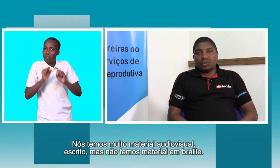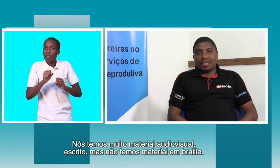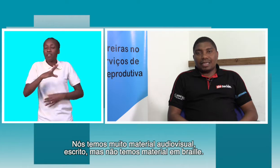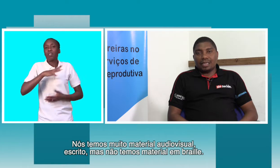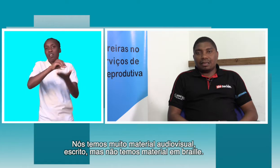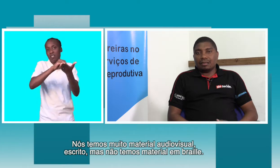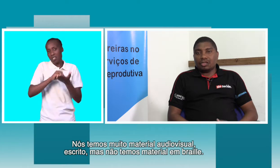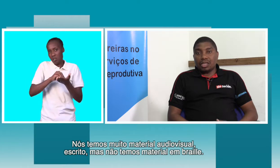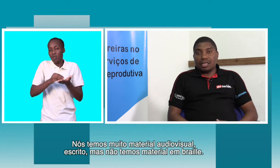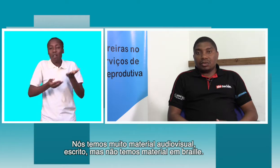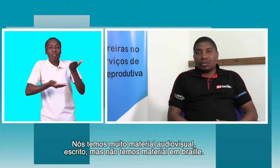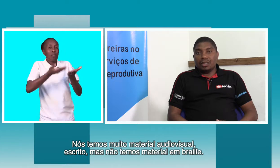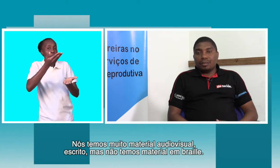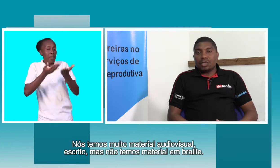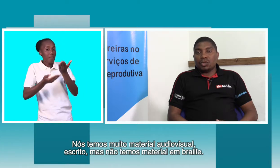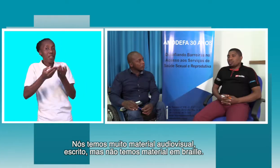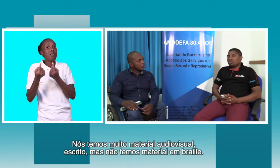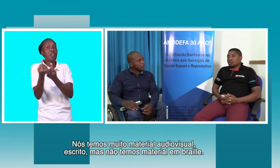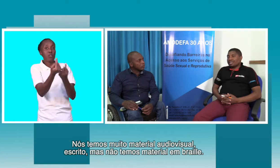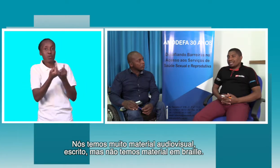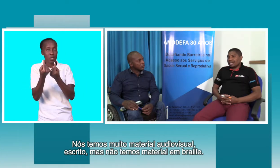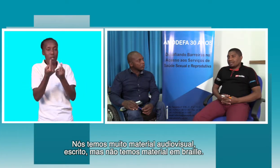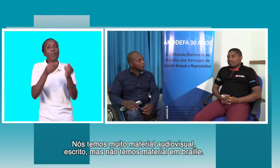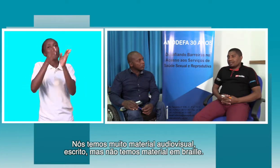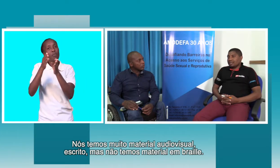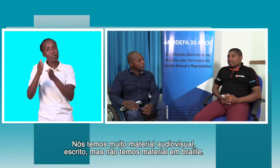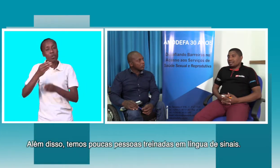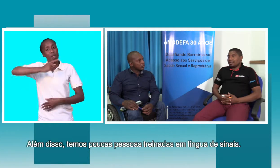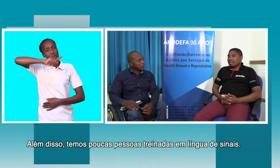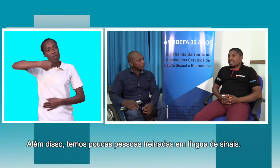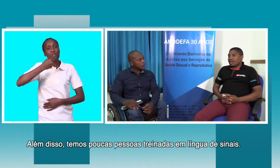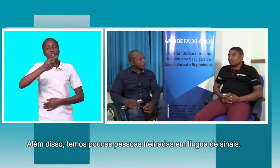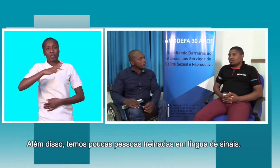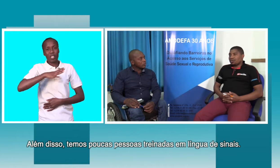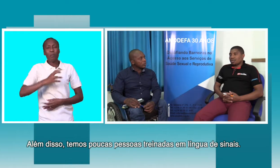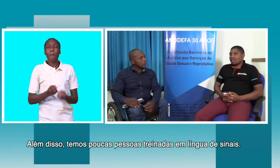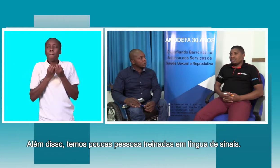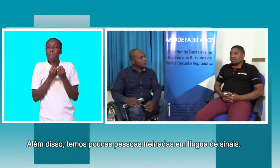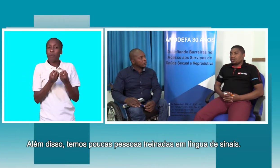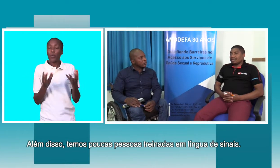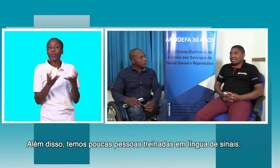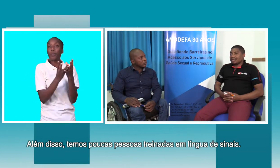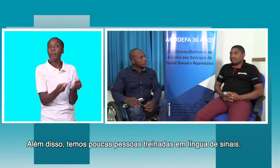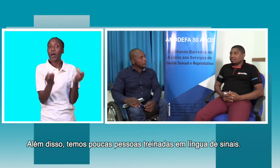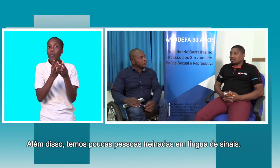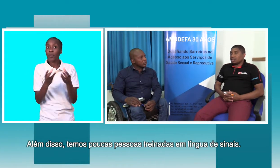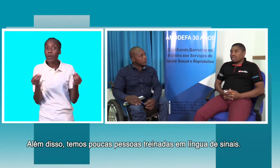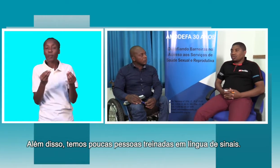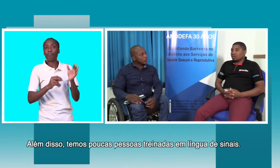muito material escrito, mas nós não temos material em brai. Mas para além de não termos material em brai, temos poucas pessoas que foram